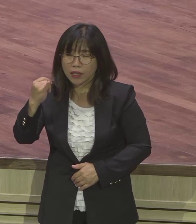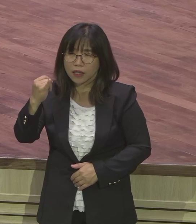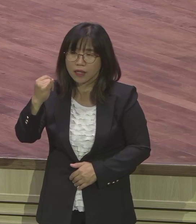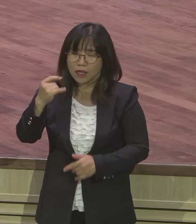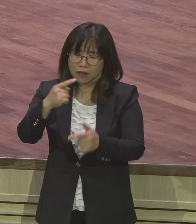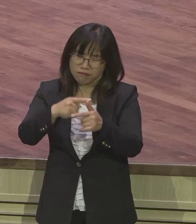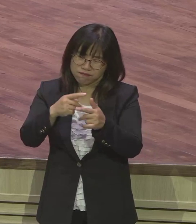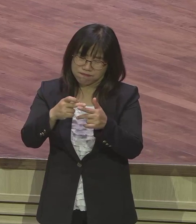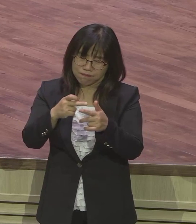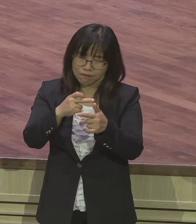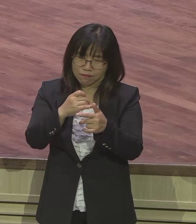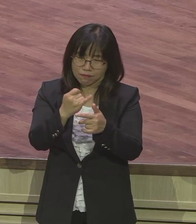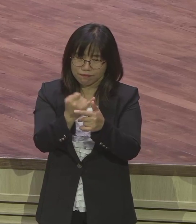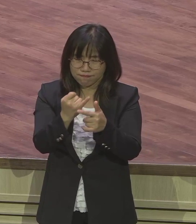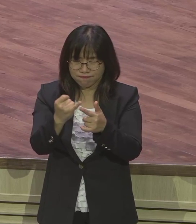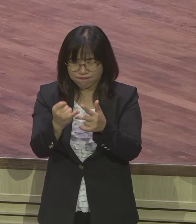절대 서로 막 치열하게 싸우지